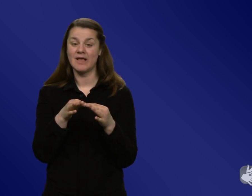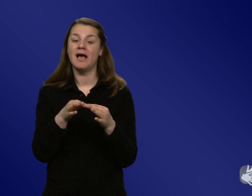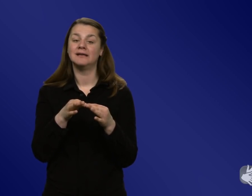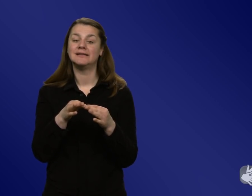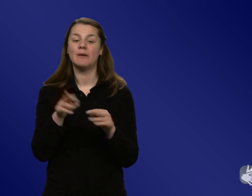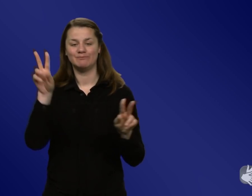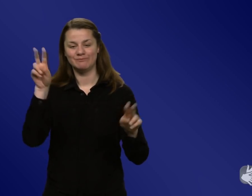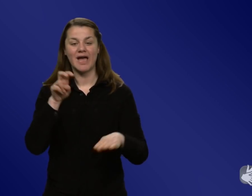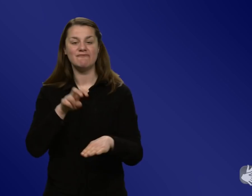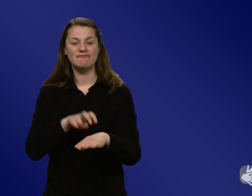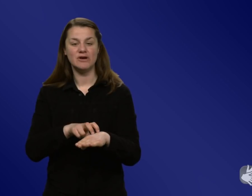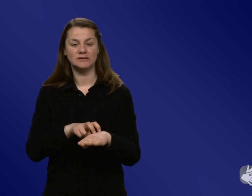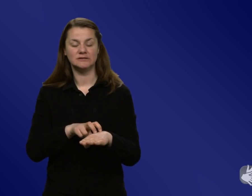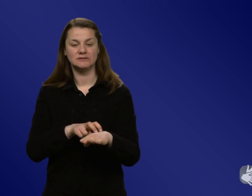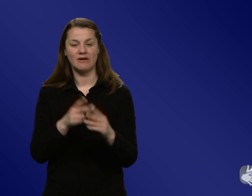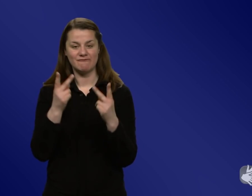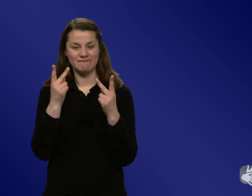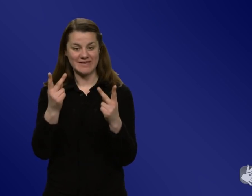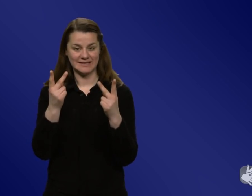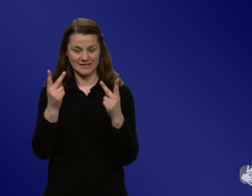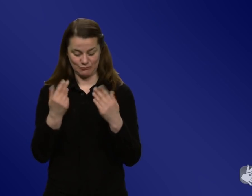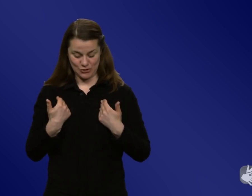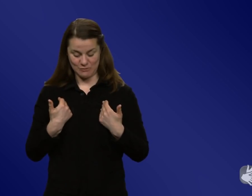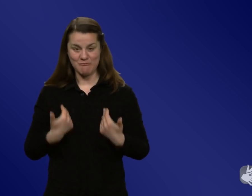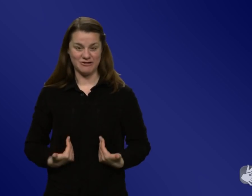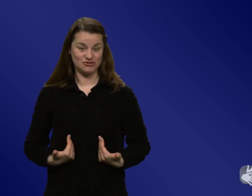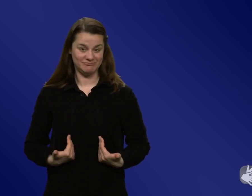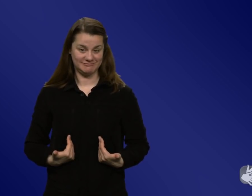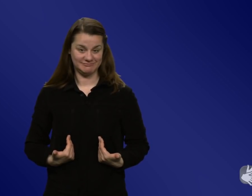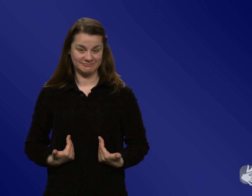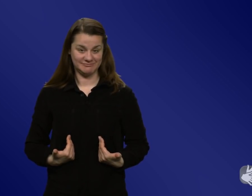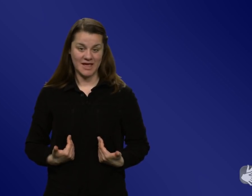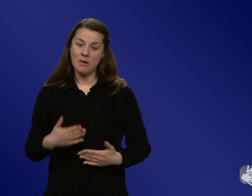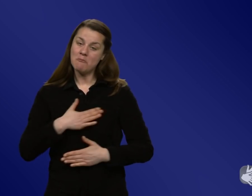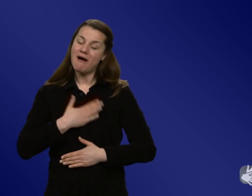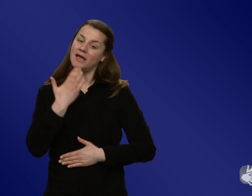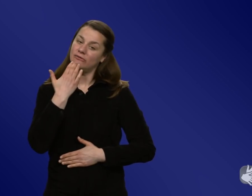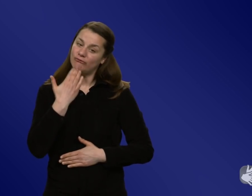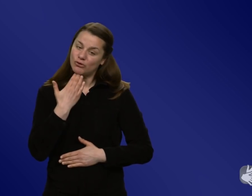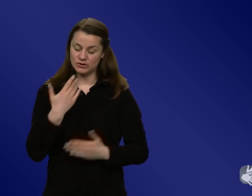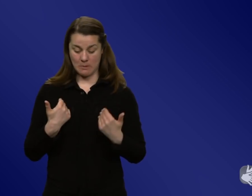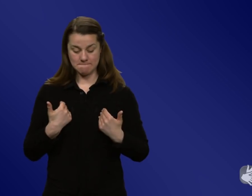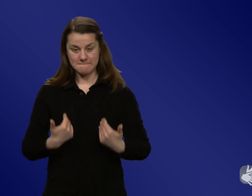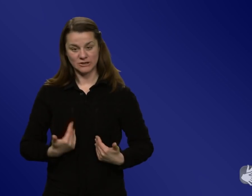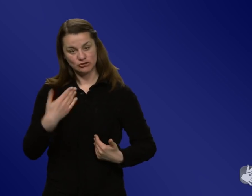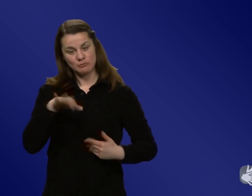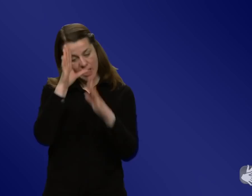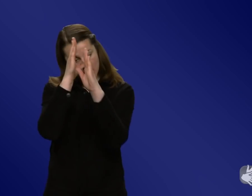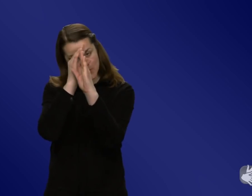extrem wichtig. Und ich würde mir wünschen, dass wir stärker den Menschen als den Wirt des Virus in den Mittelpunkt